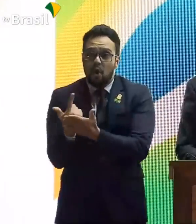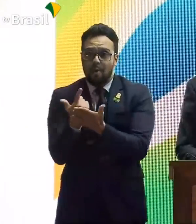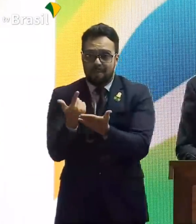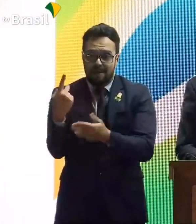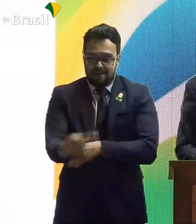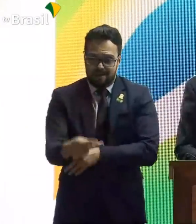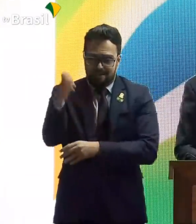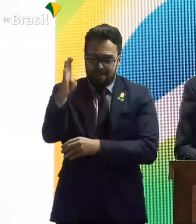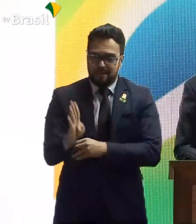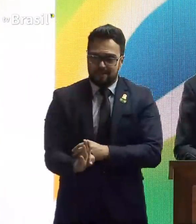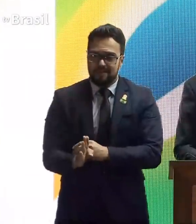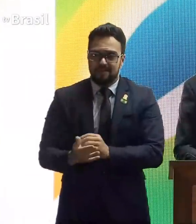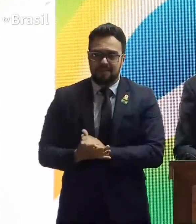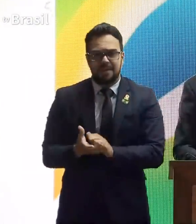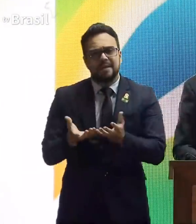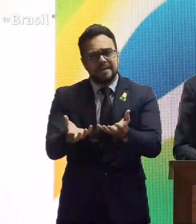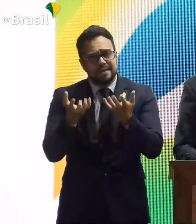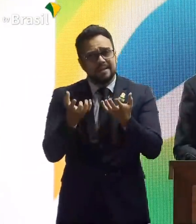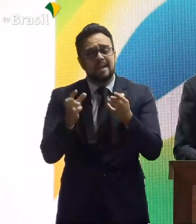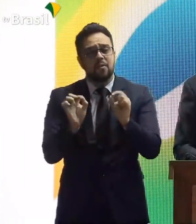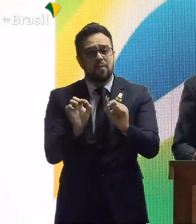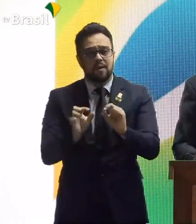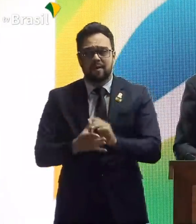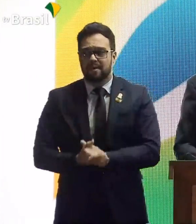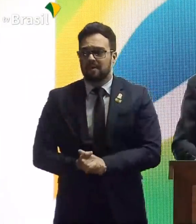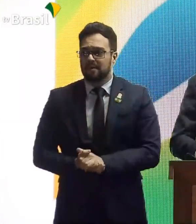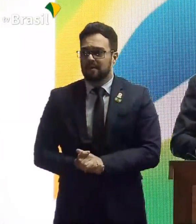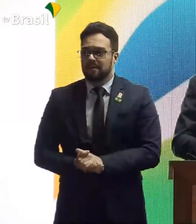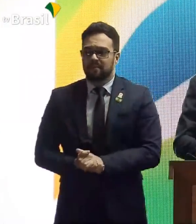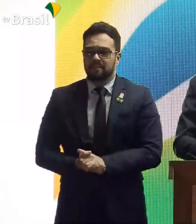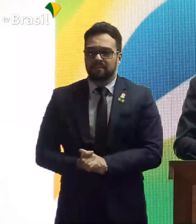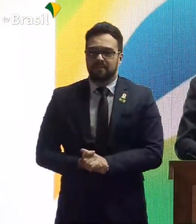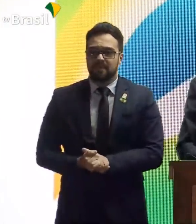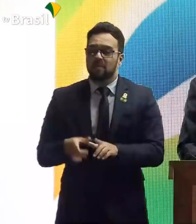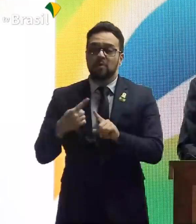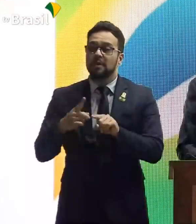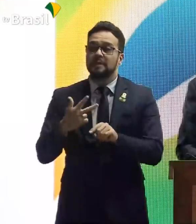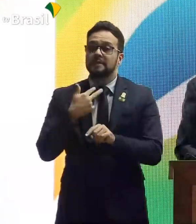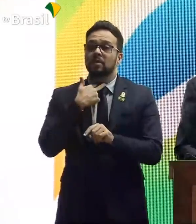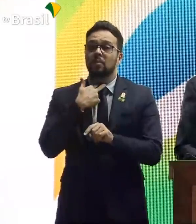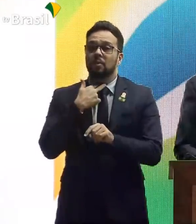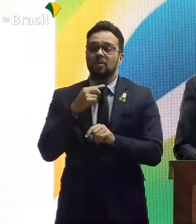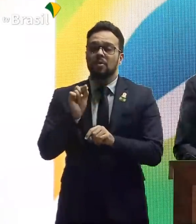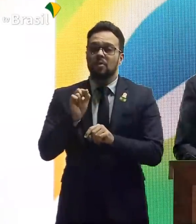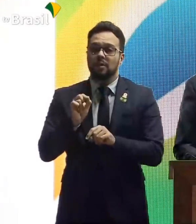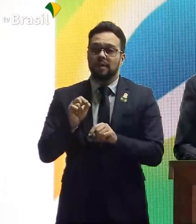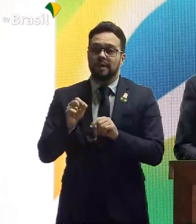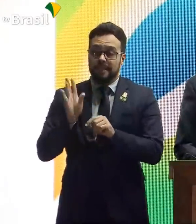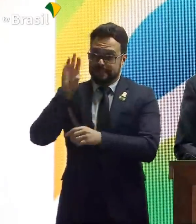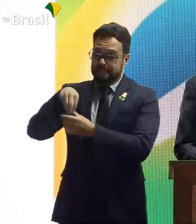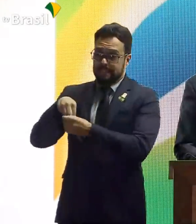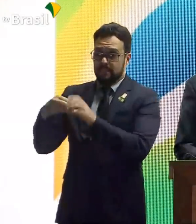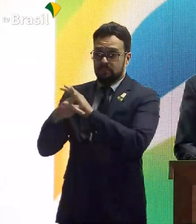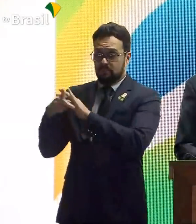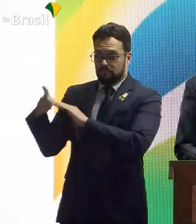Eles querem, de certa forma, já que não pode, dentro do seu próprio território,